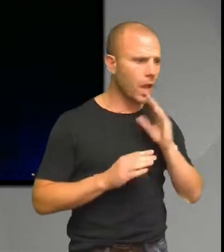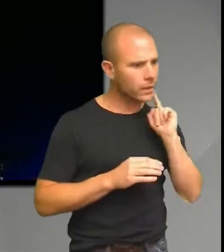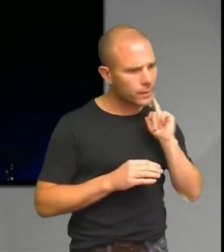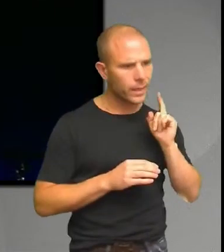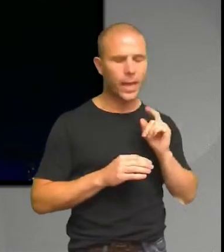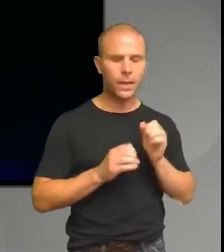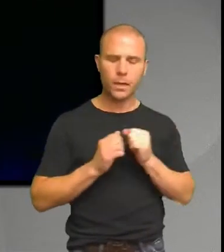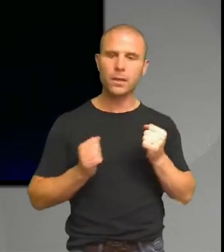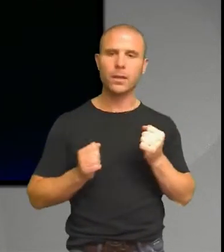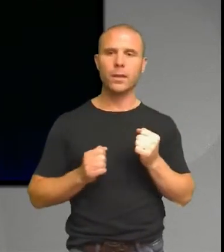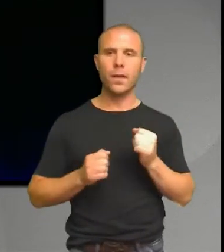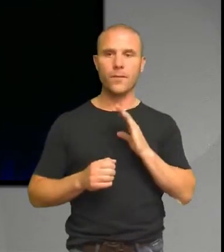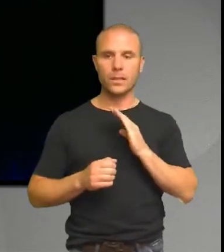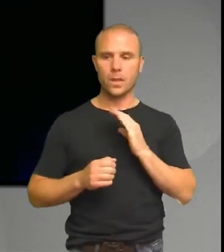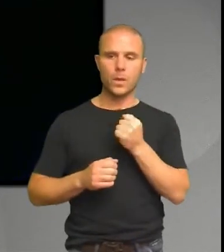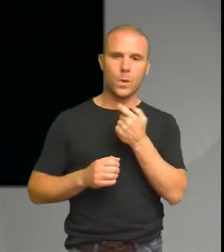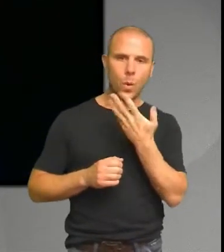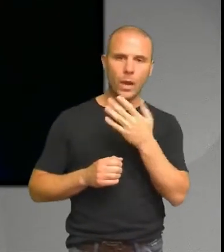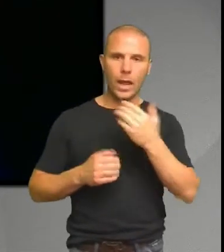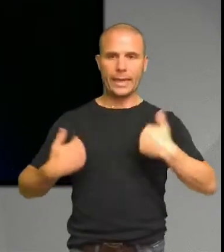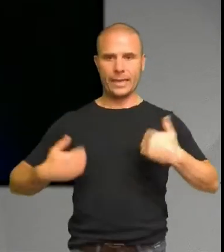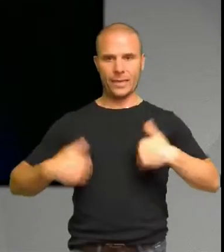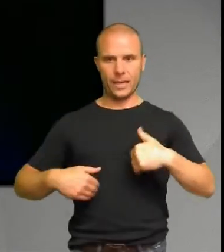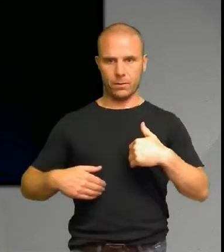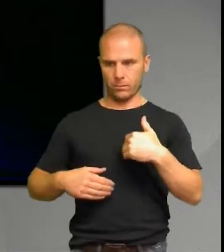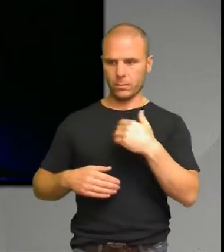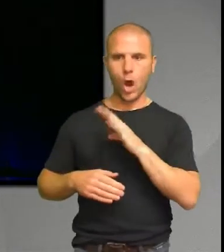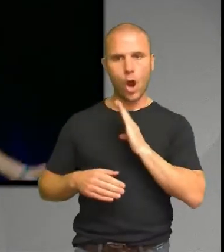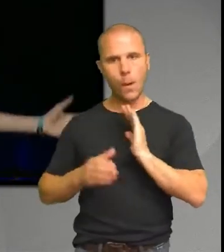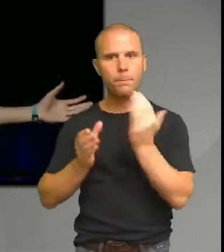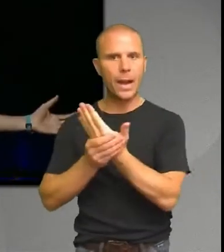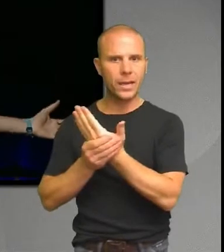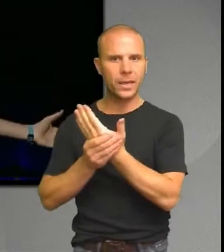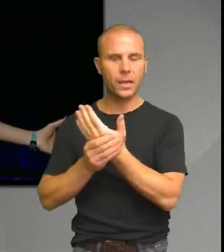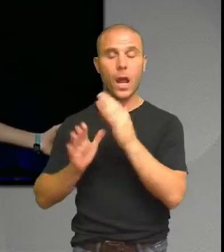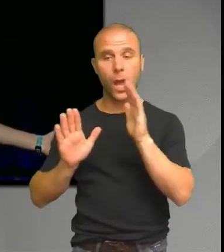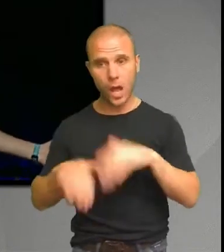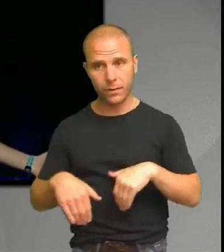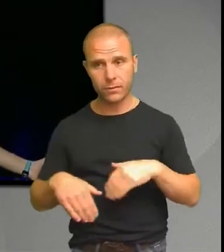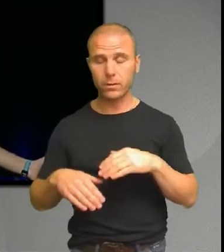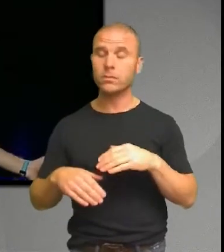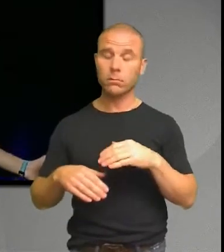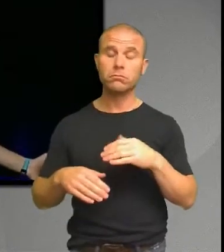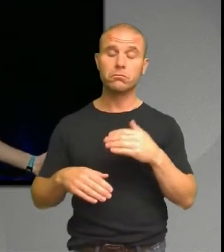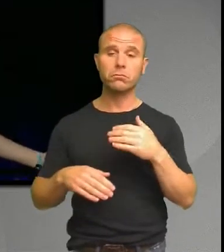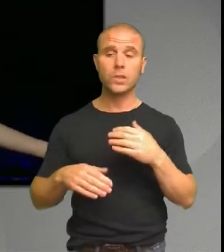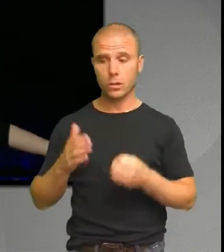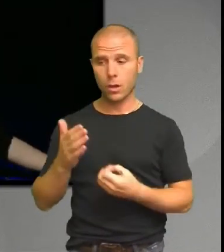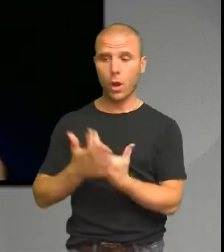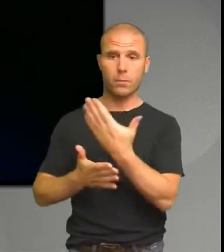mängd individer som driver banker som har tillskansat sig förmågan att skapa pengar någon gång förut. Och de har behållt den.